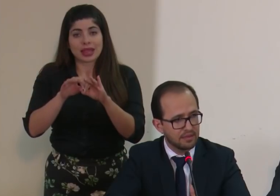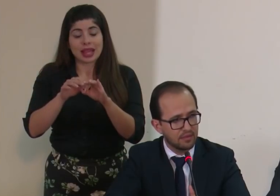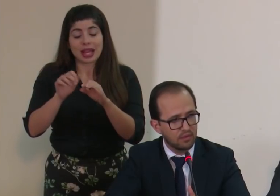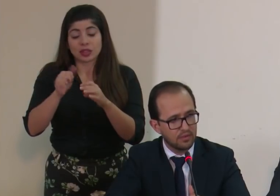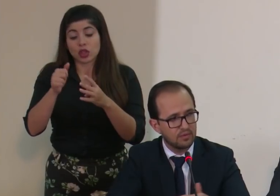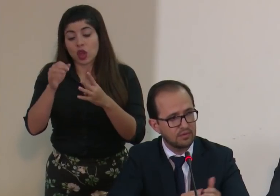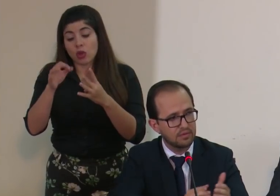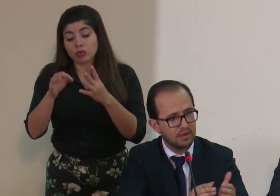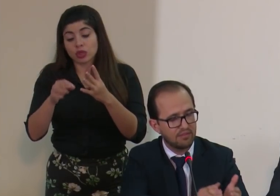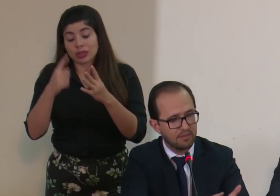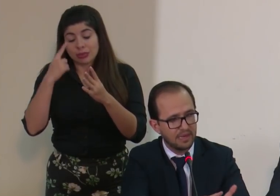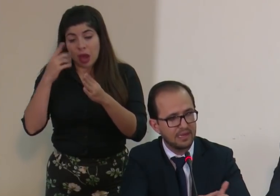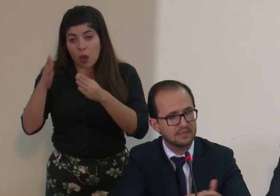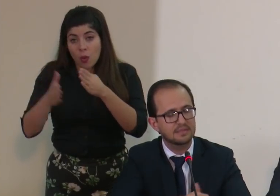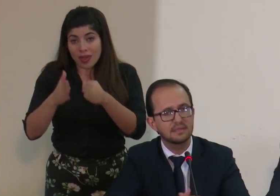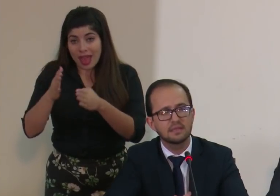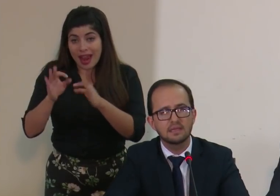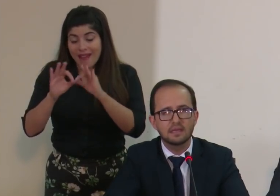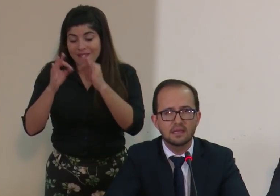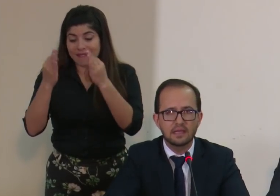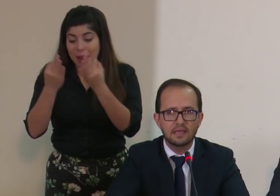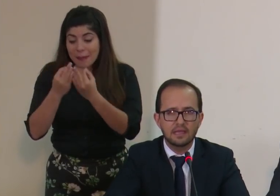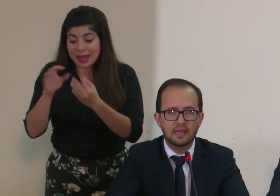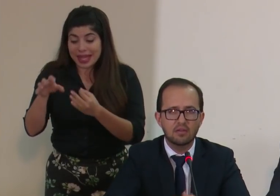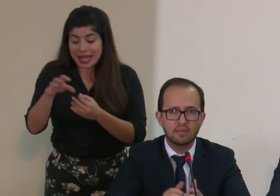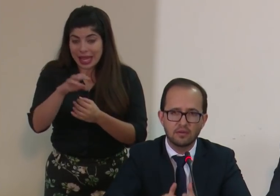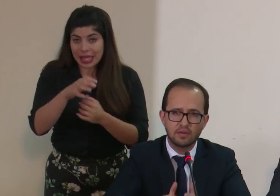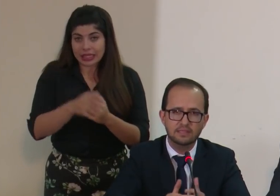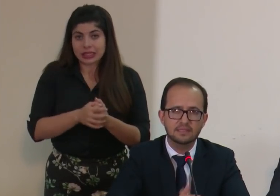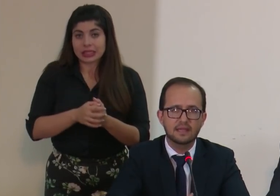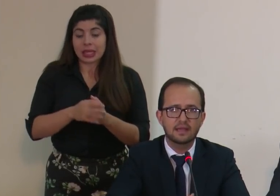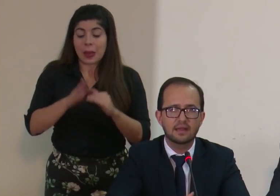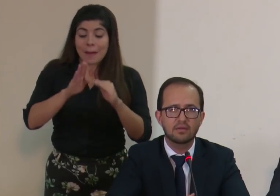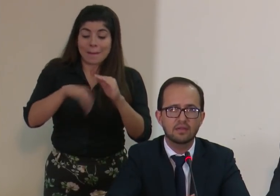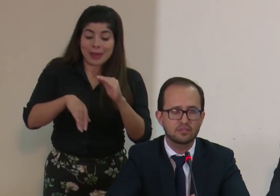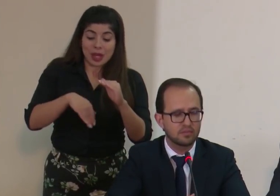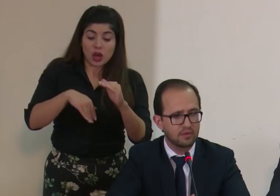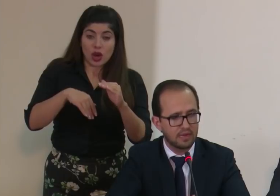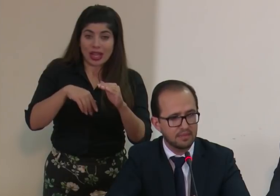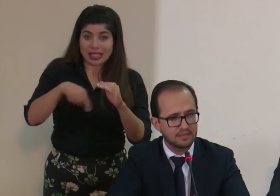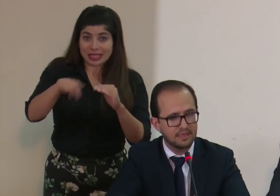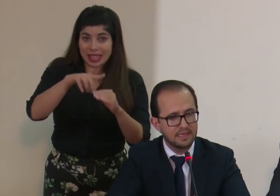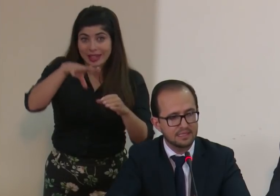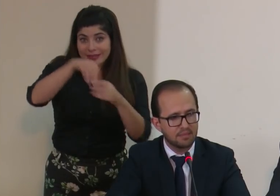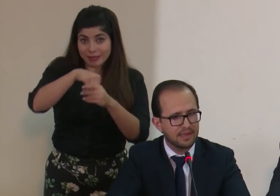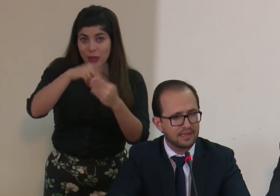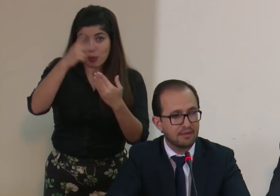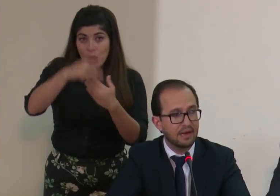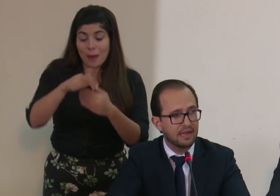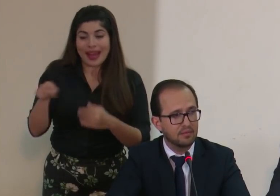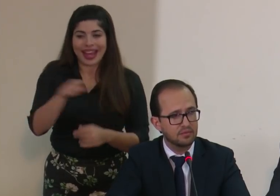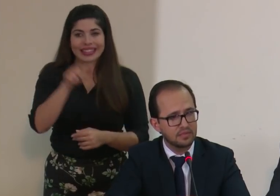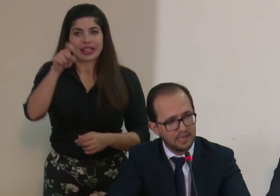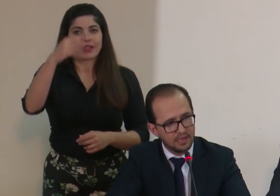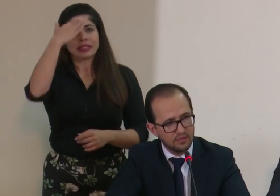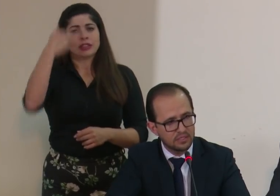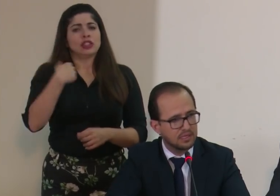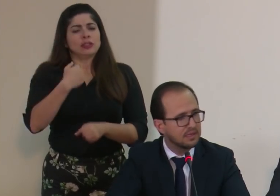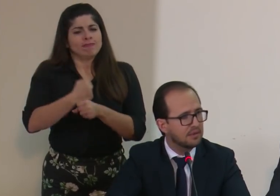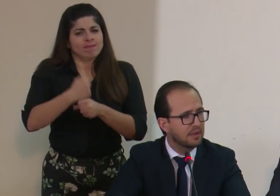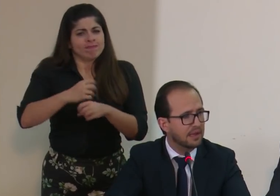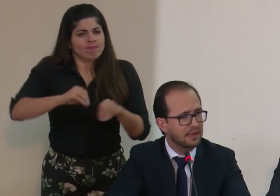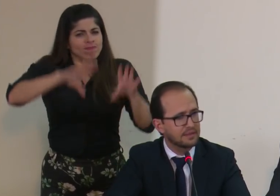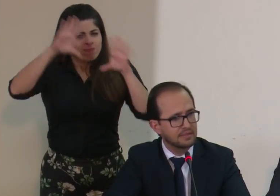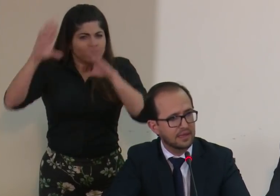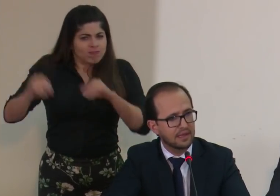alternativas de cuido las familias y los menores que están a cargo de estos programas sepan que trabajaremos día y